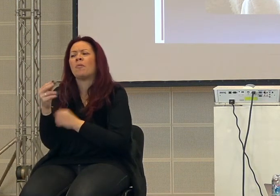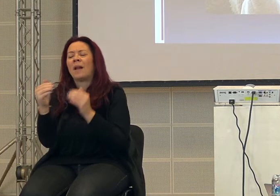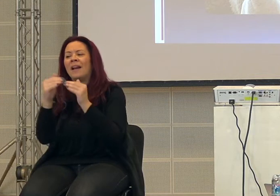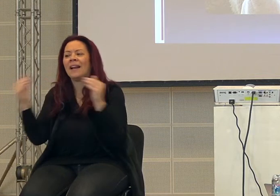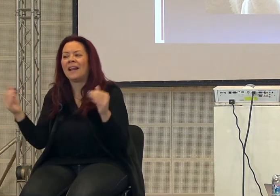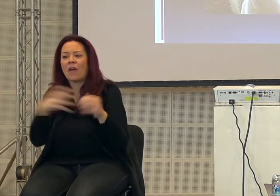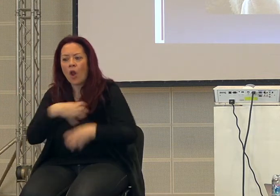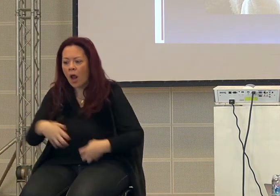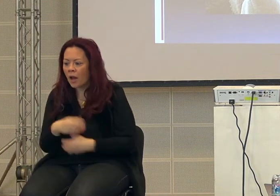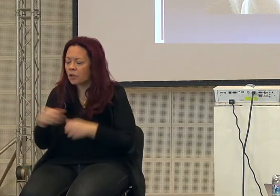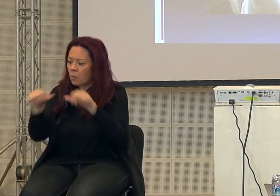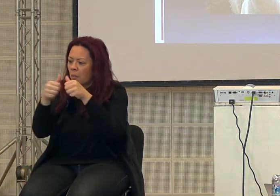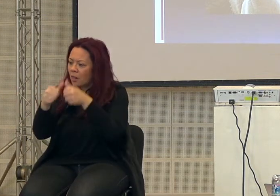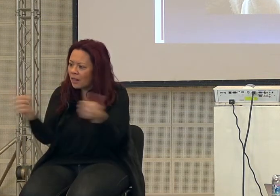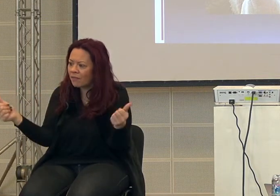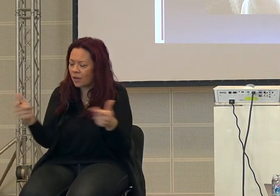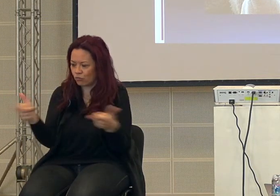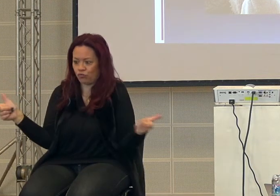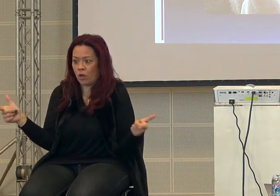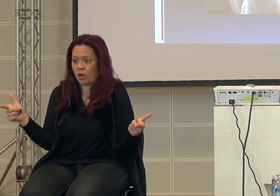non siamo così differenti dagli scimpanse,